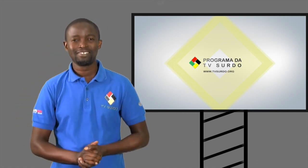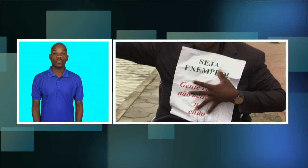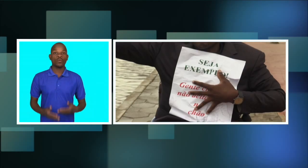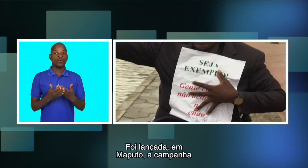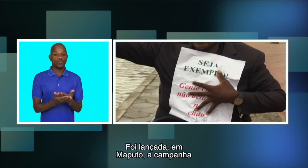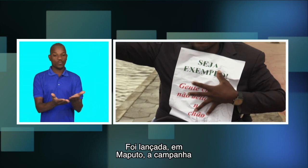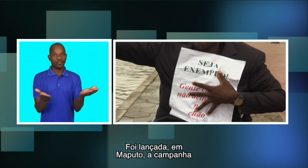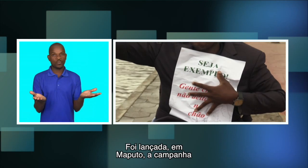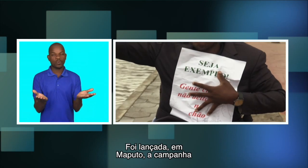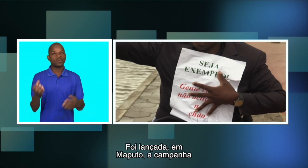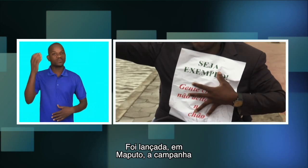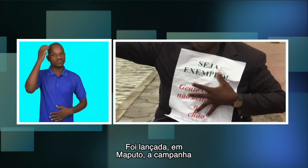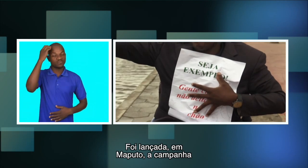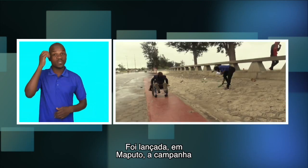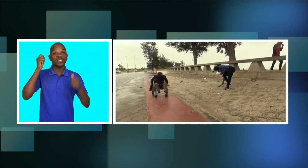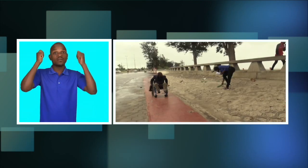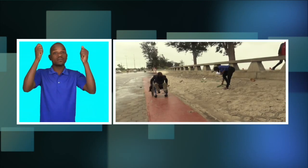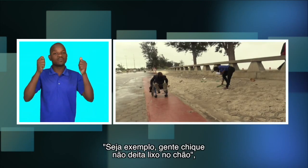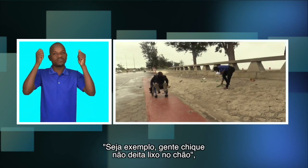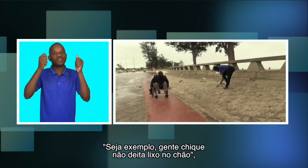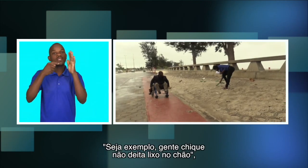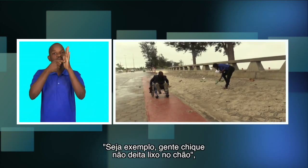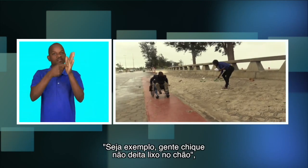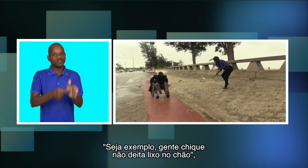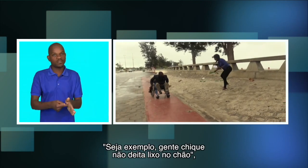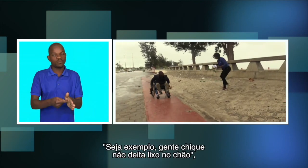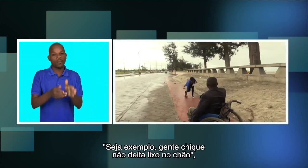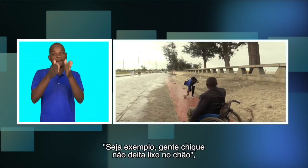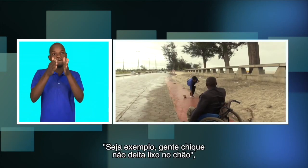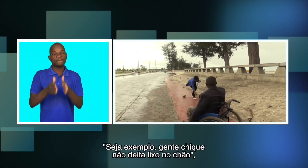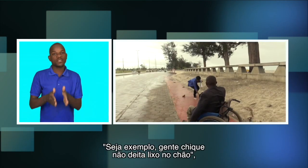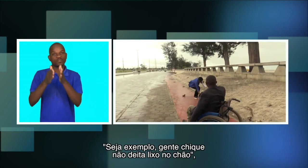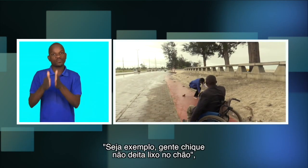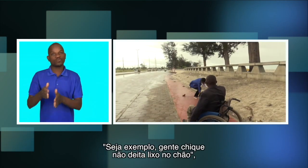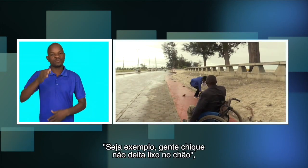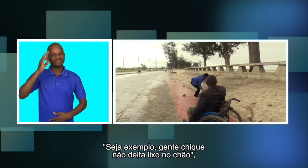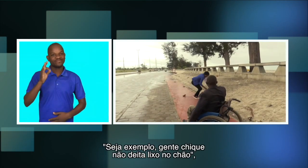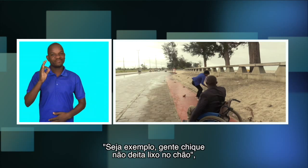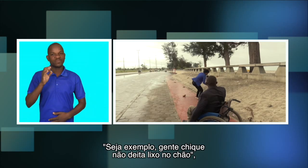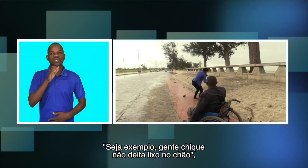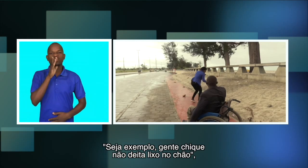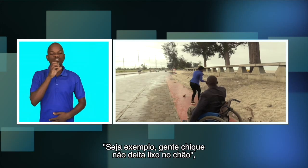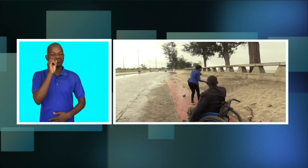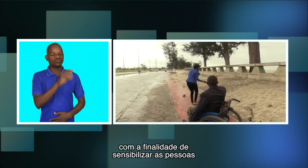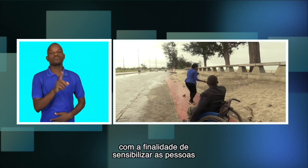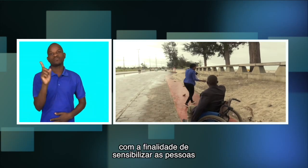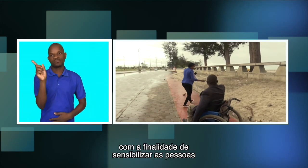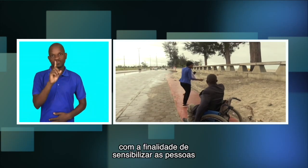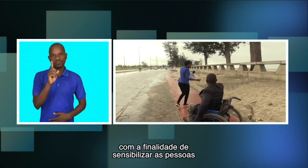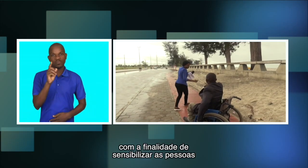Foi lançada em Maputo a campanha Seja Exemplo, Gente Chique, Não Deita Lixo no Chão.